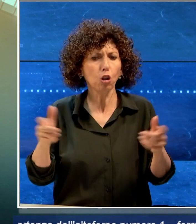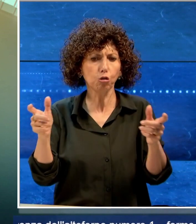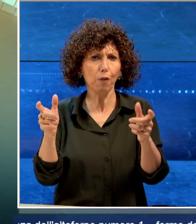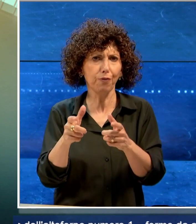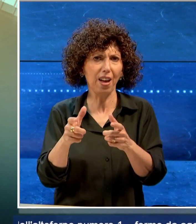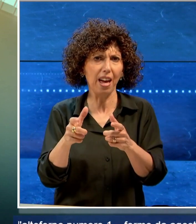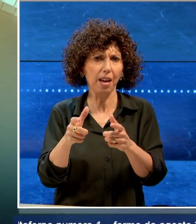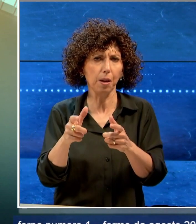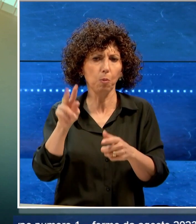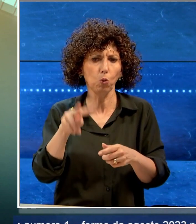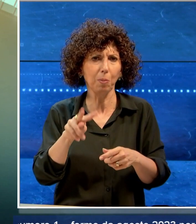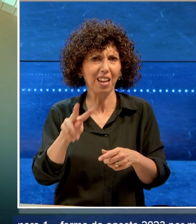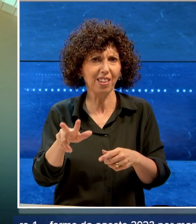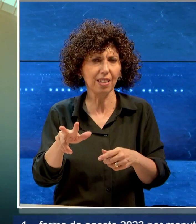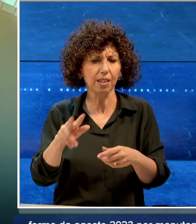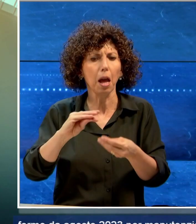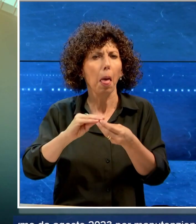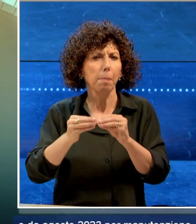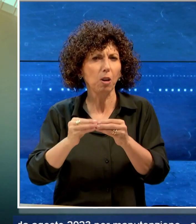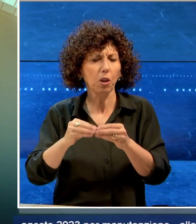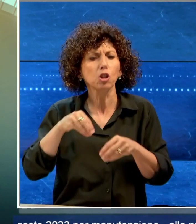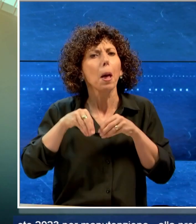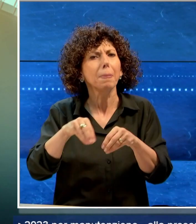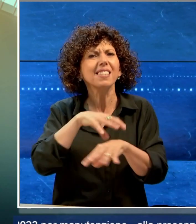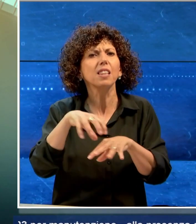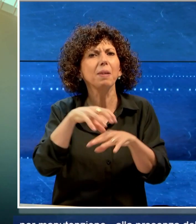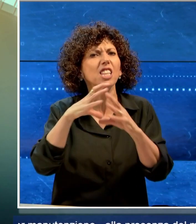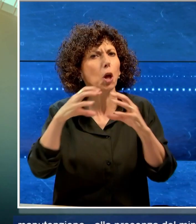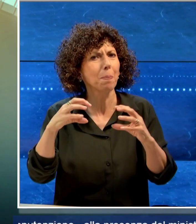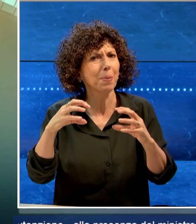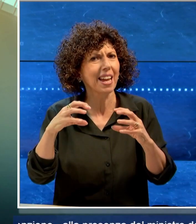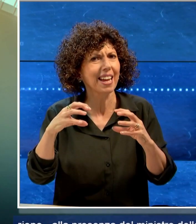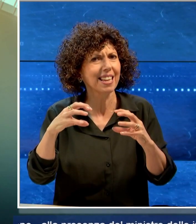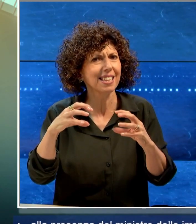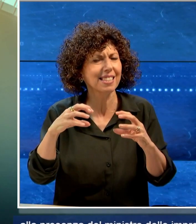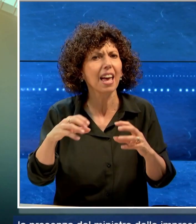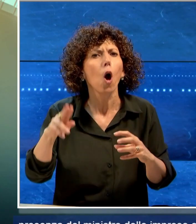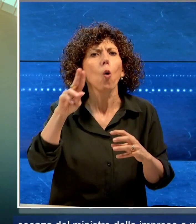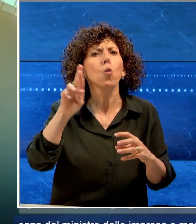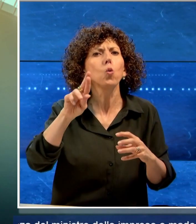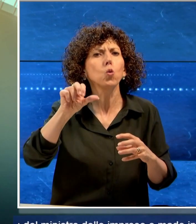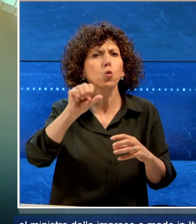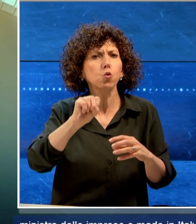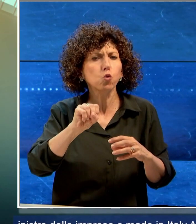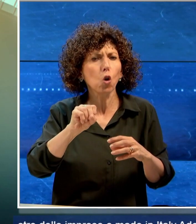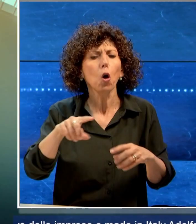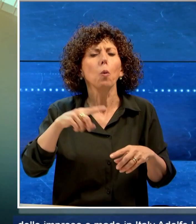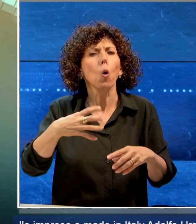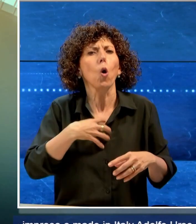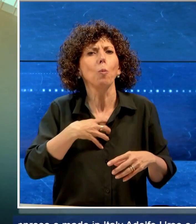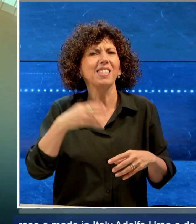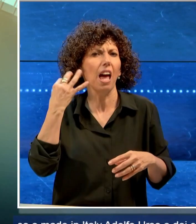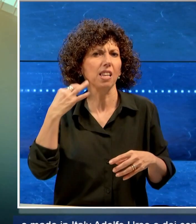per manutenzione alla presenza del ministro delle imprese Made in Italy Adolfo Urso e dei commissari